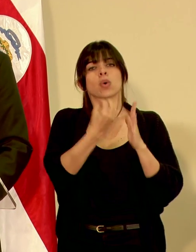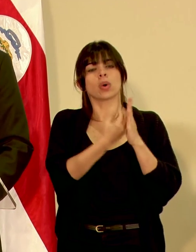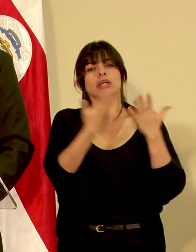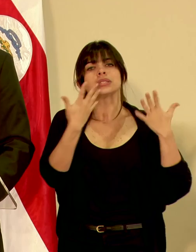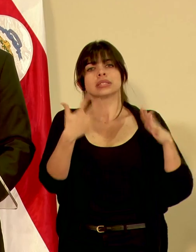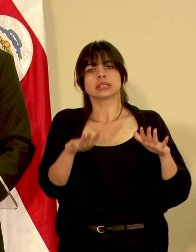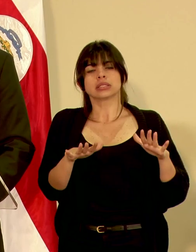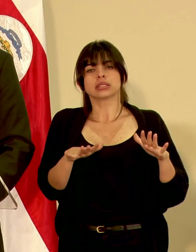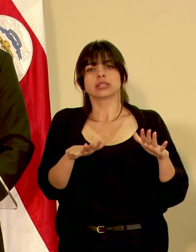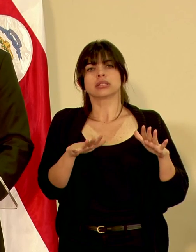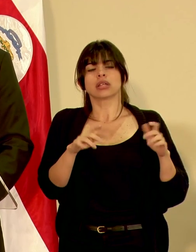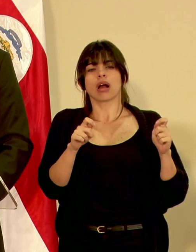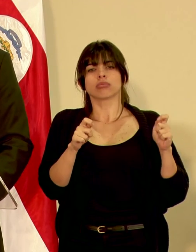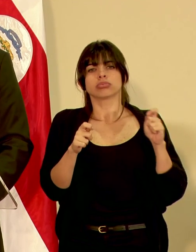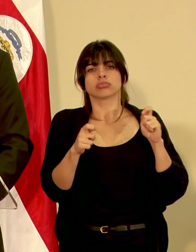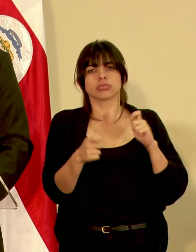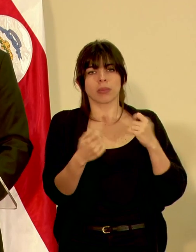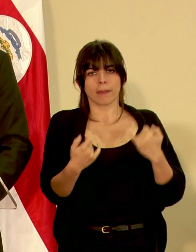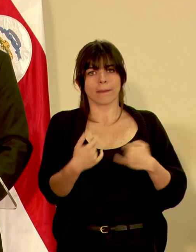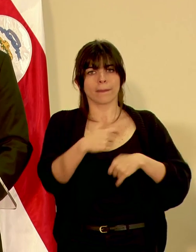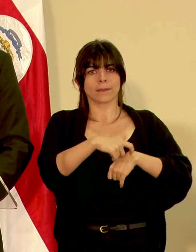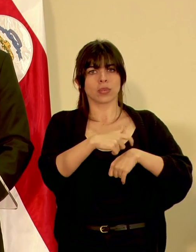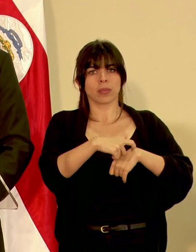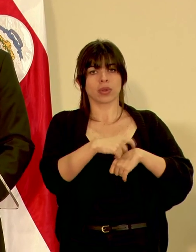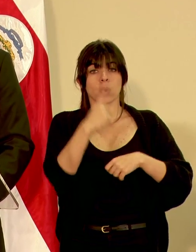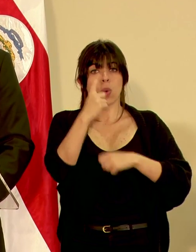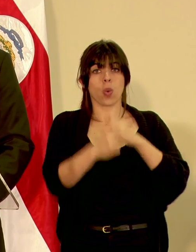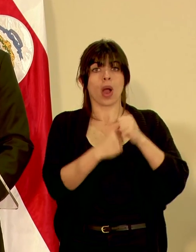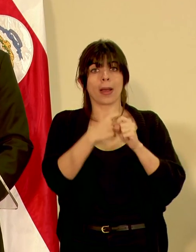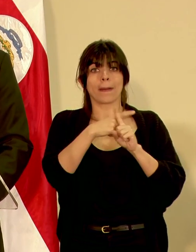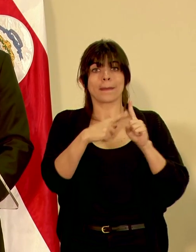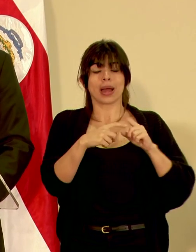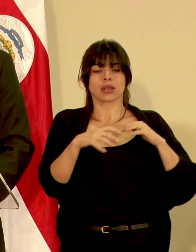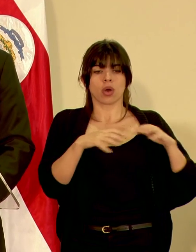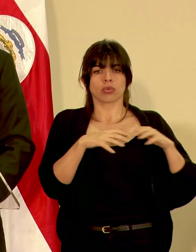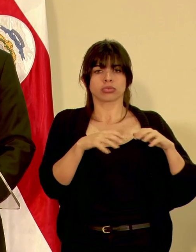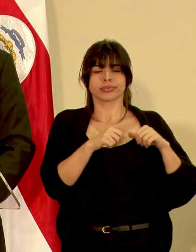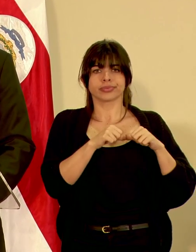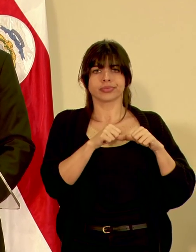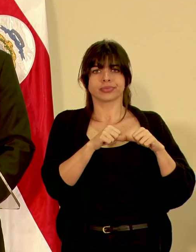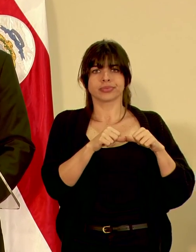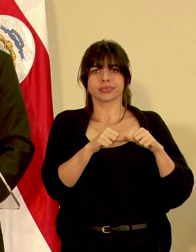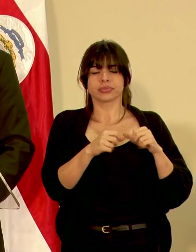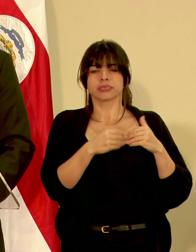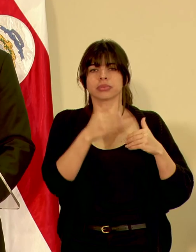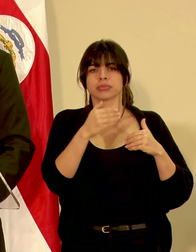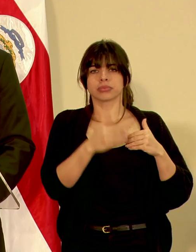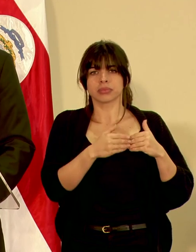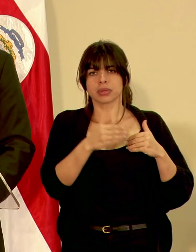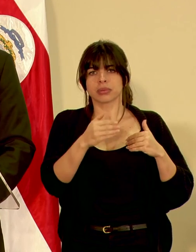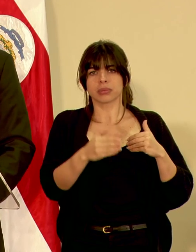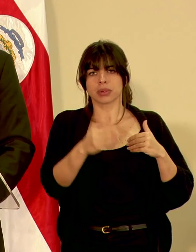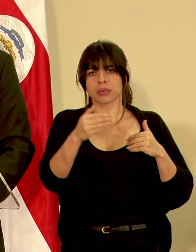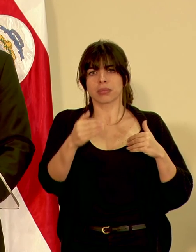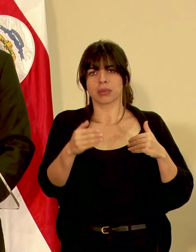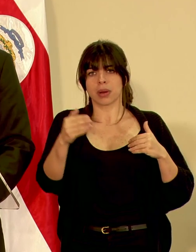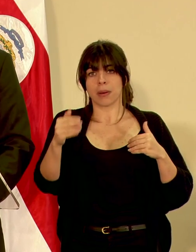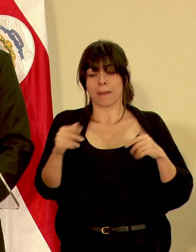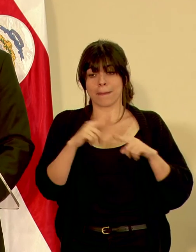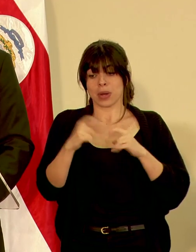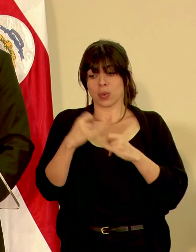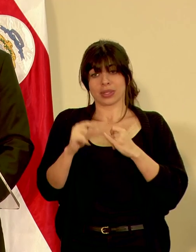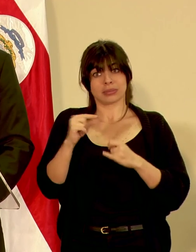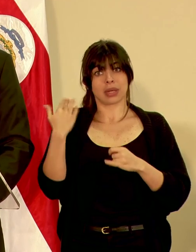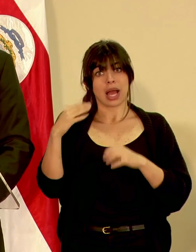entrado en una etapa en que llevamos año y medio de actividades intermitentes y esta actividad de las últimas